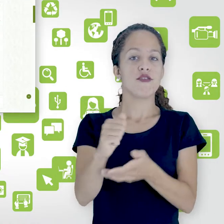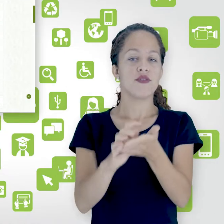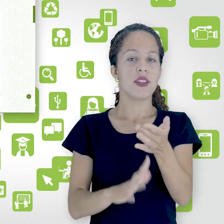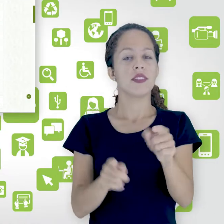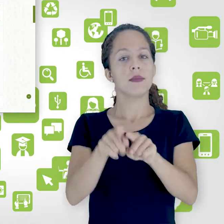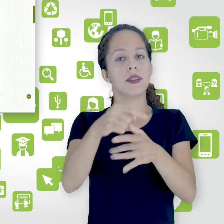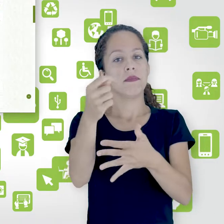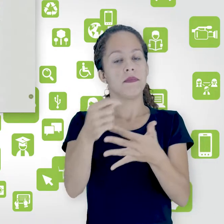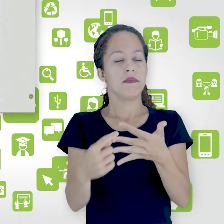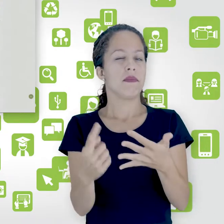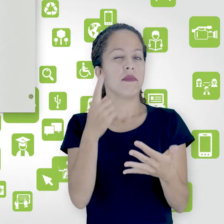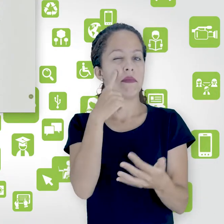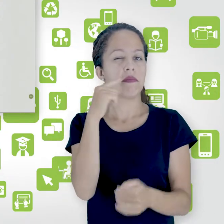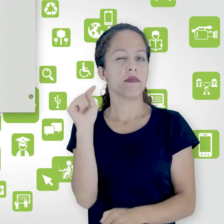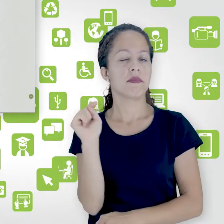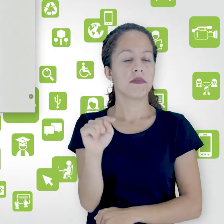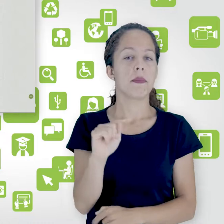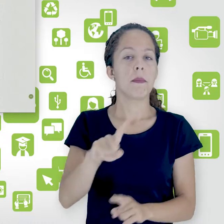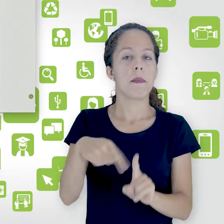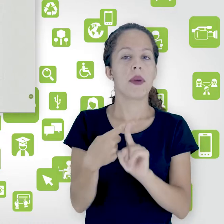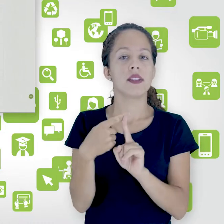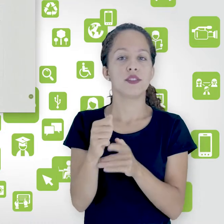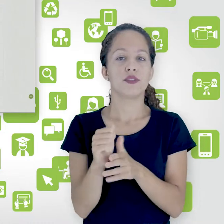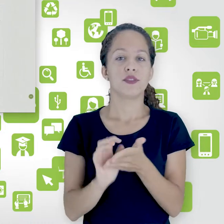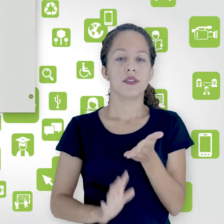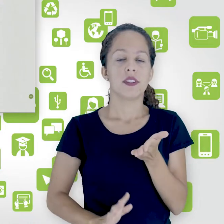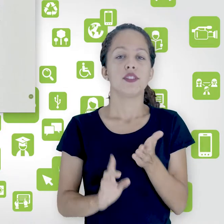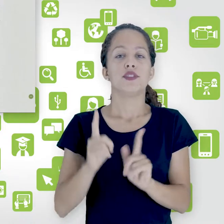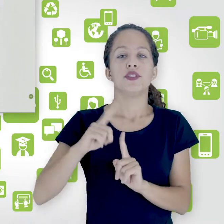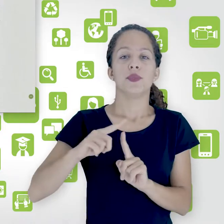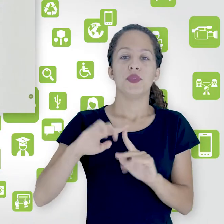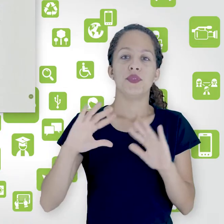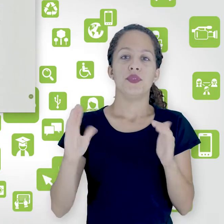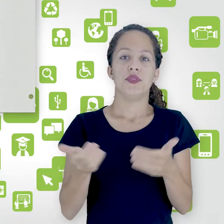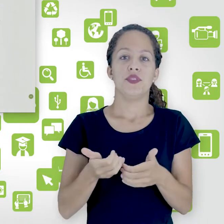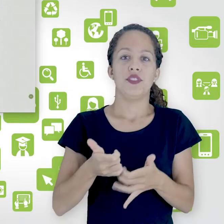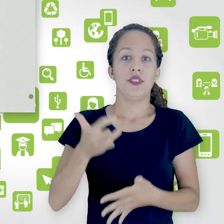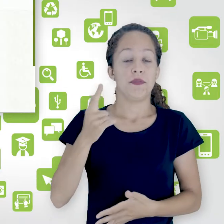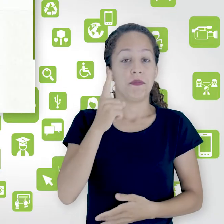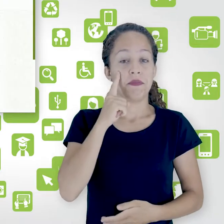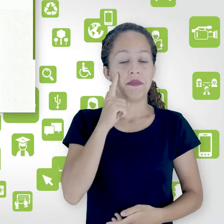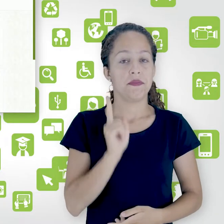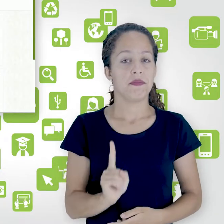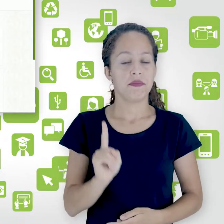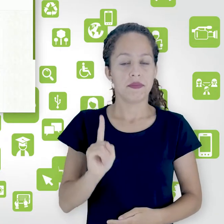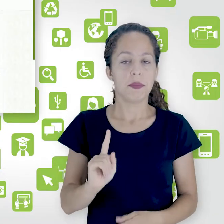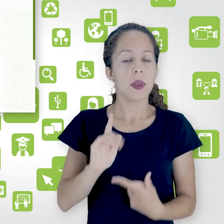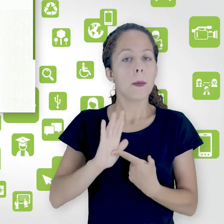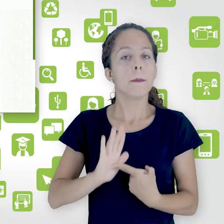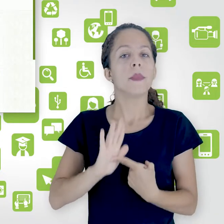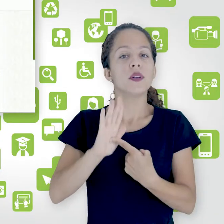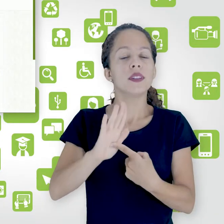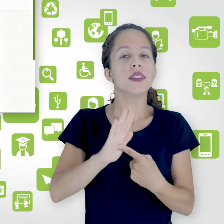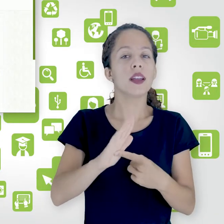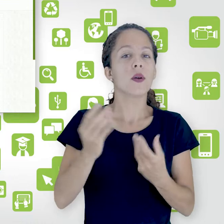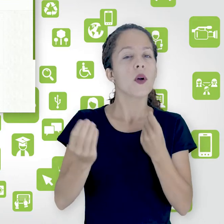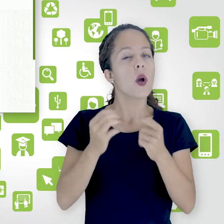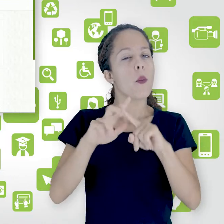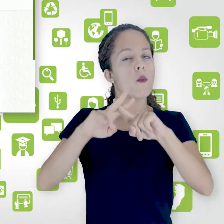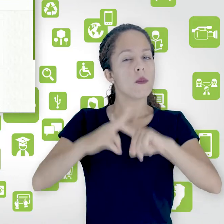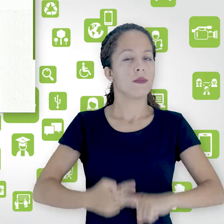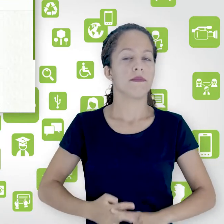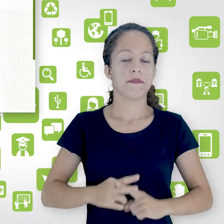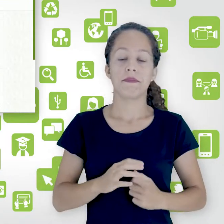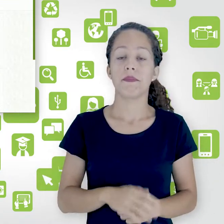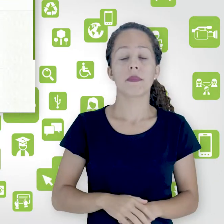semanas então vamos adicionar aqui uma atividade do tipo fórum eu quero mostrar os campos de configuração para você é